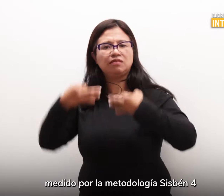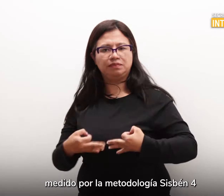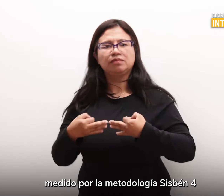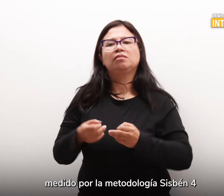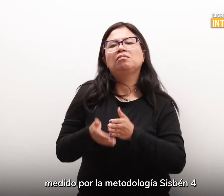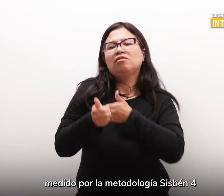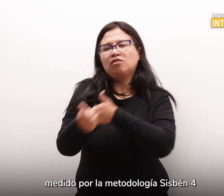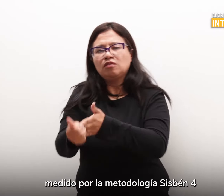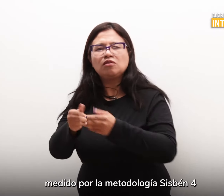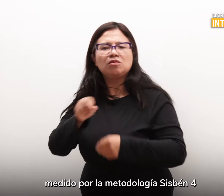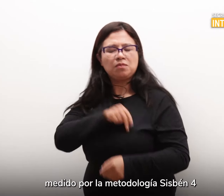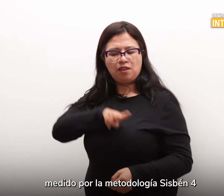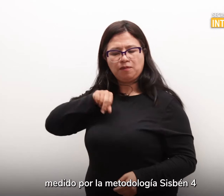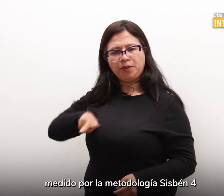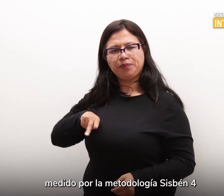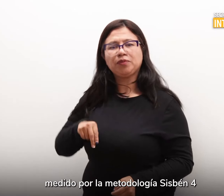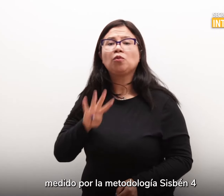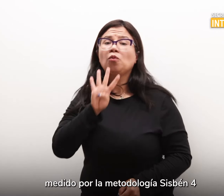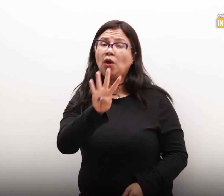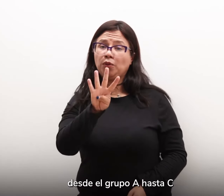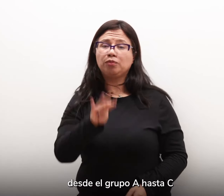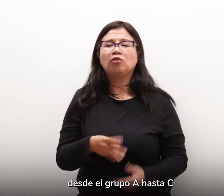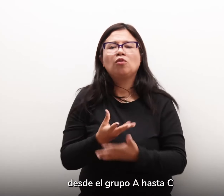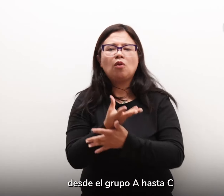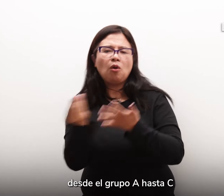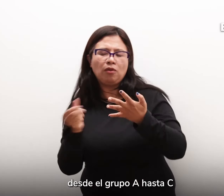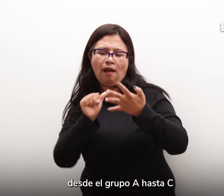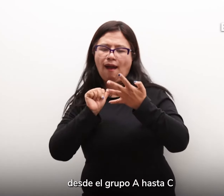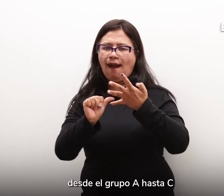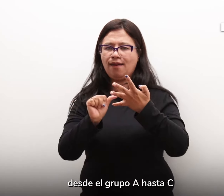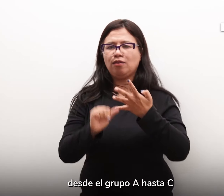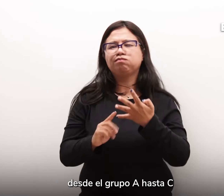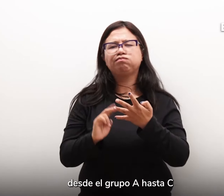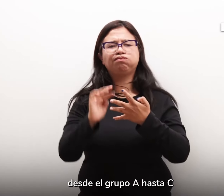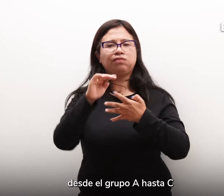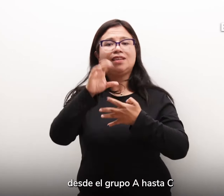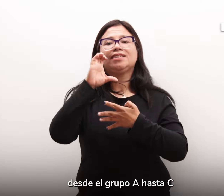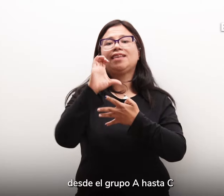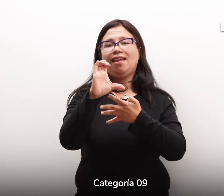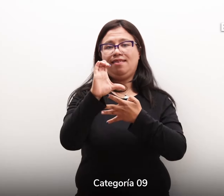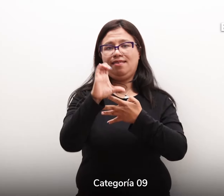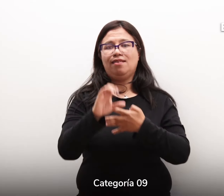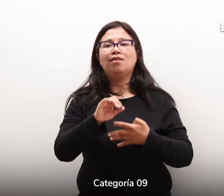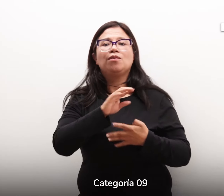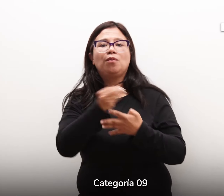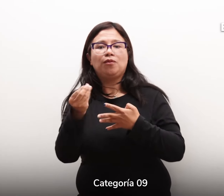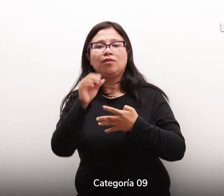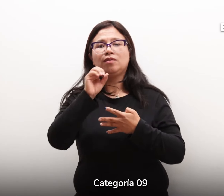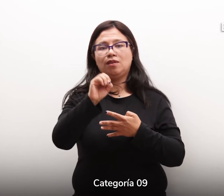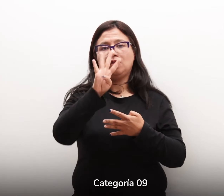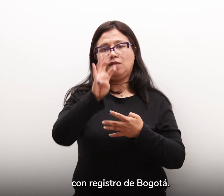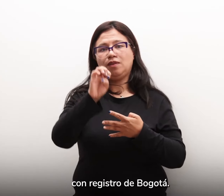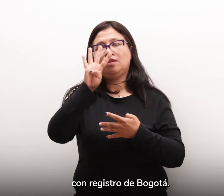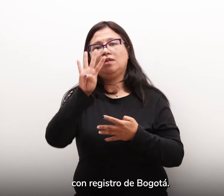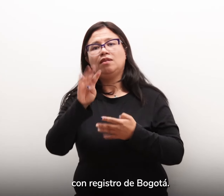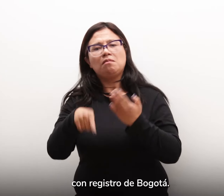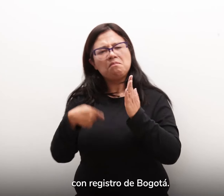por la metodología SISBEN 4, desde el grupo A hasta C, categoría 09 con registro de